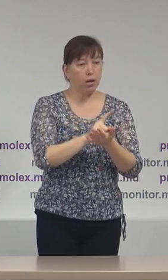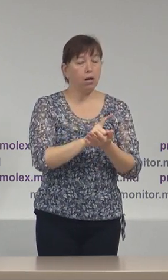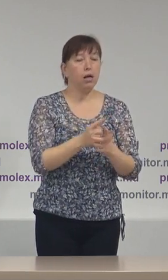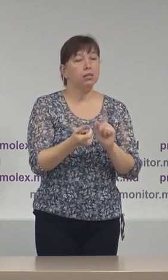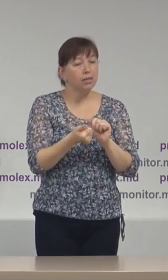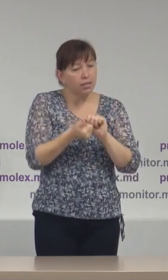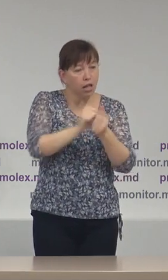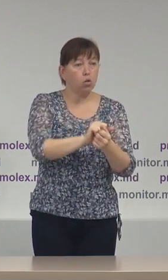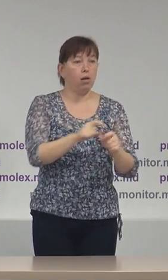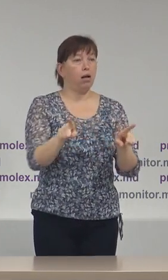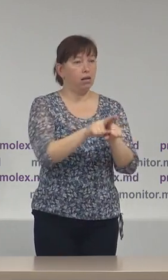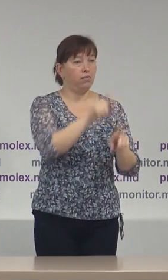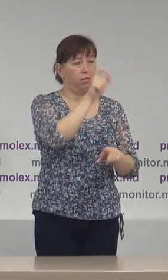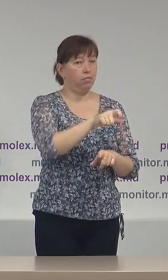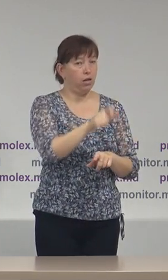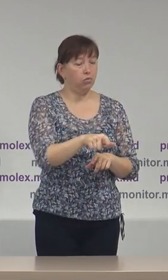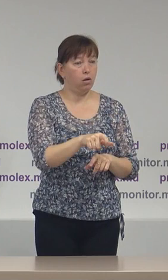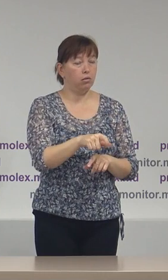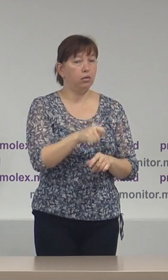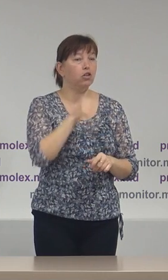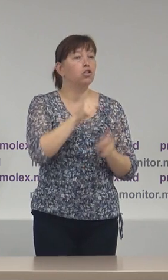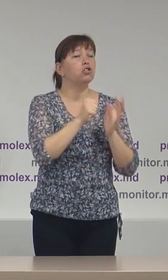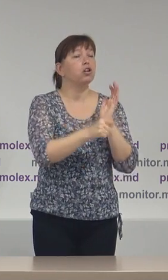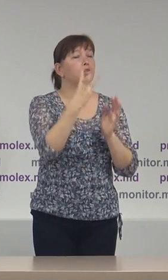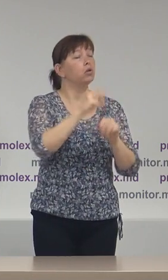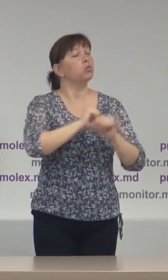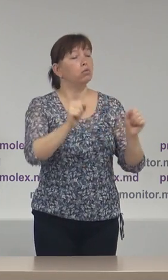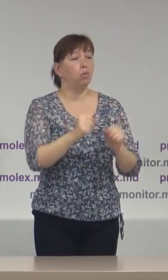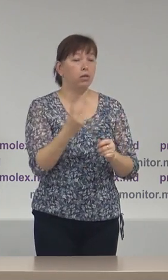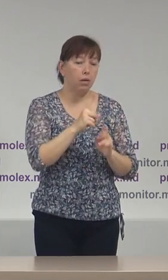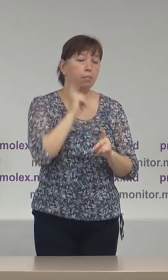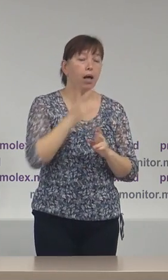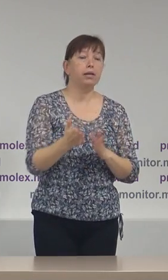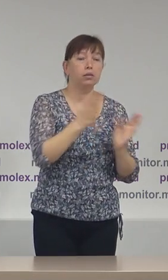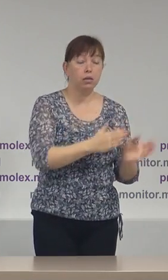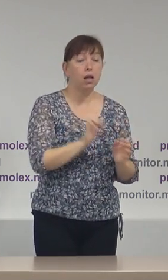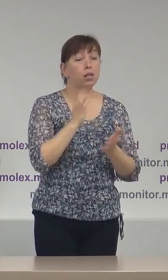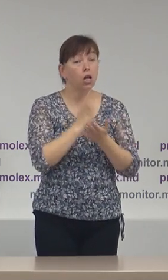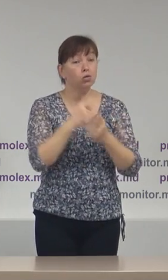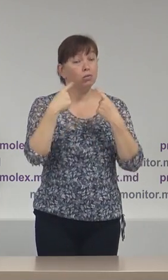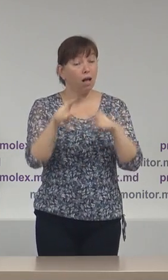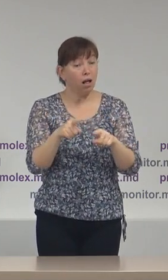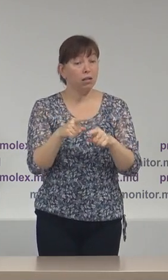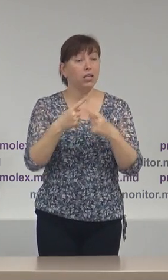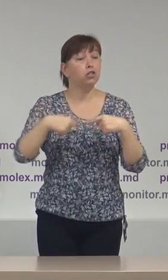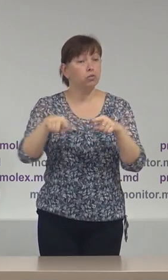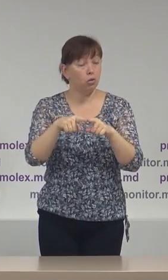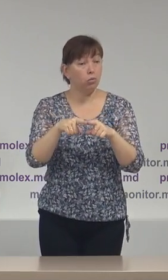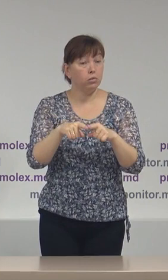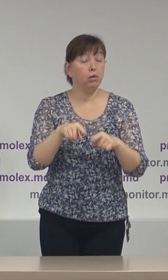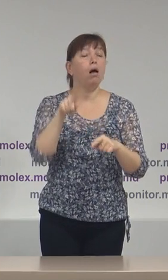înlocuiască aceste persoane. Am văzut situații în care anumite Consiliile Electorale de Circunscripție au